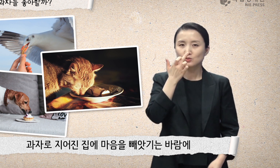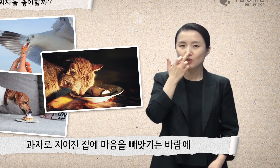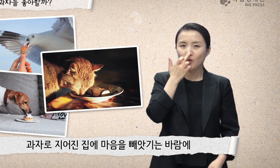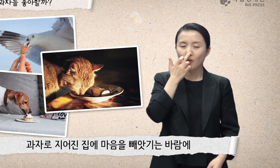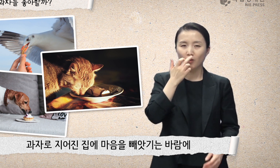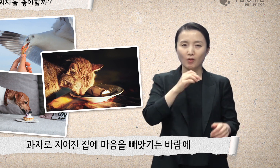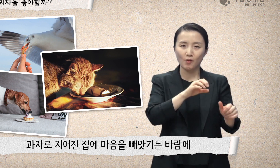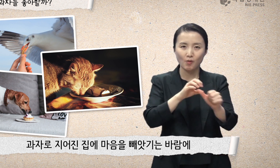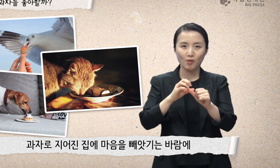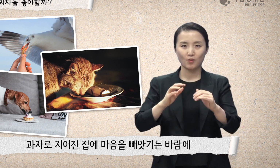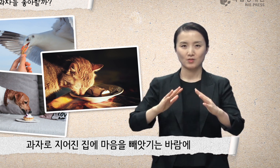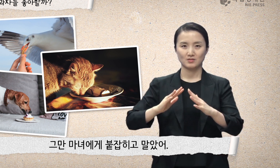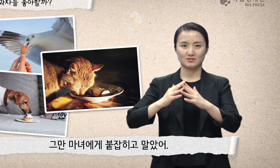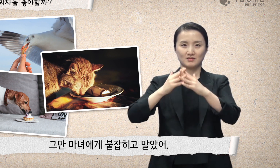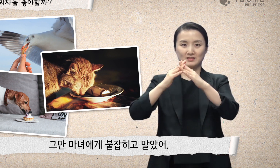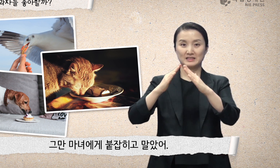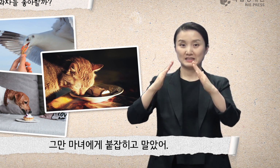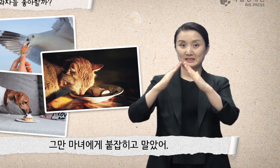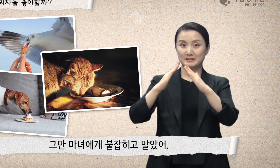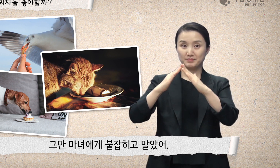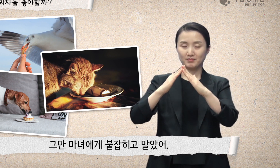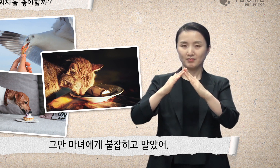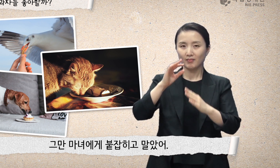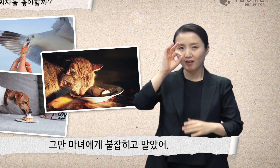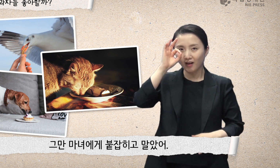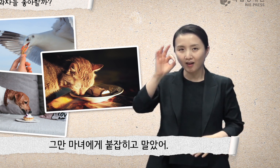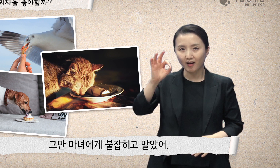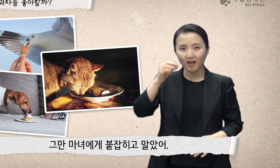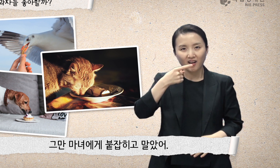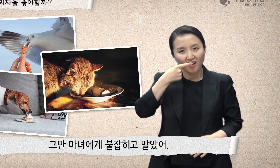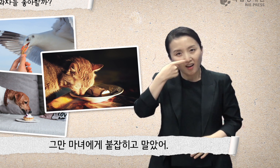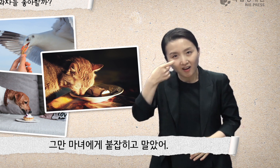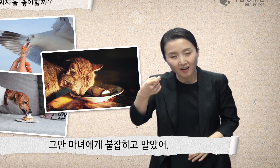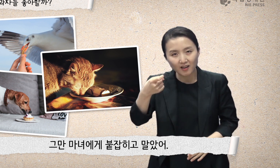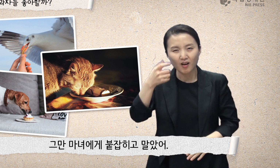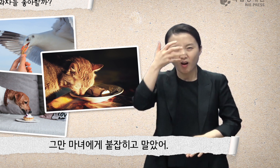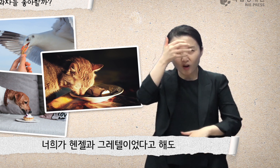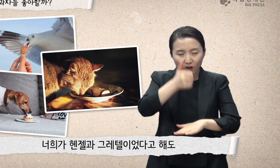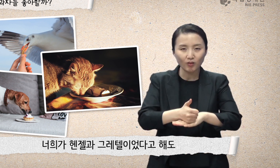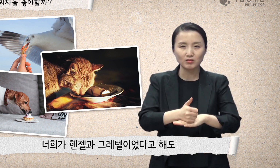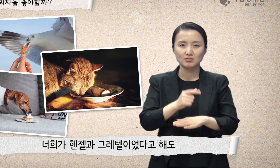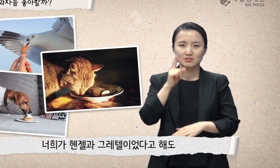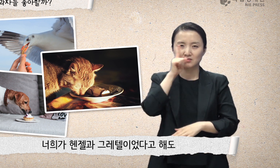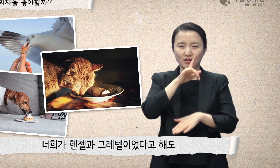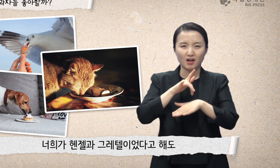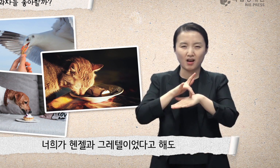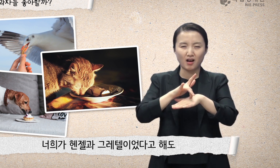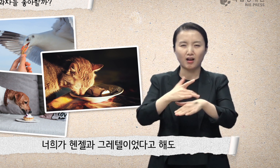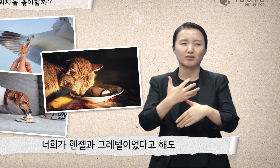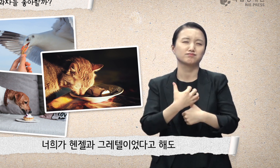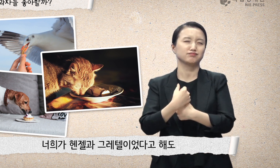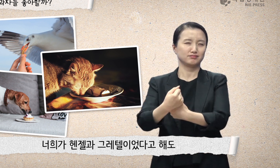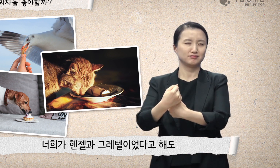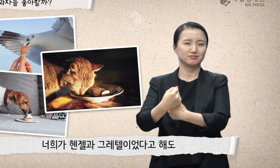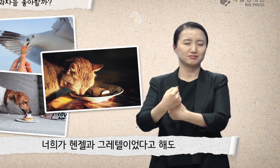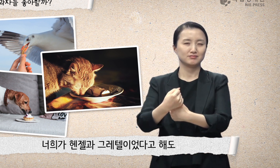빼앗기는 바람에 그만 마녀에게 붙잡히고 말았어. 너희가 핸젤과 그레텔이었다고 해도